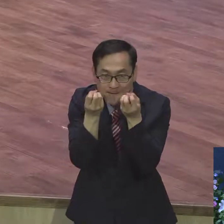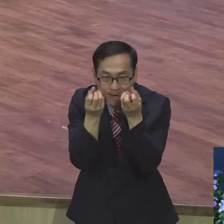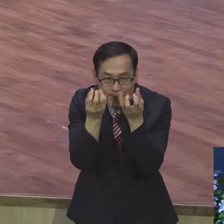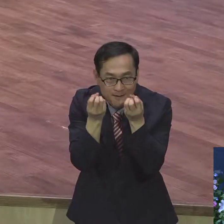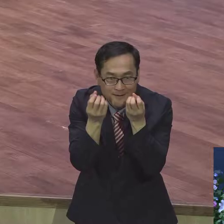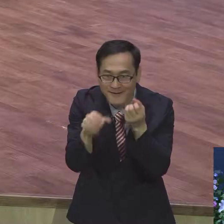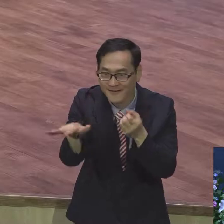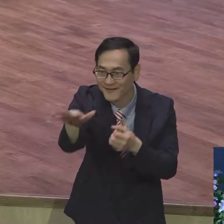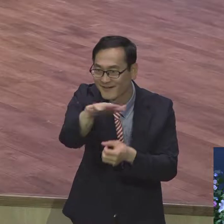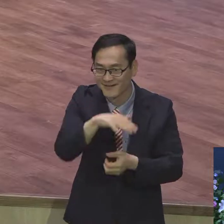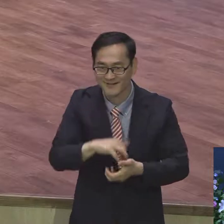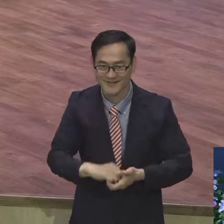뭐 말하다가